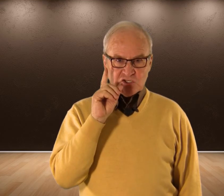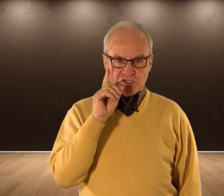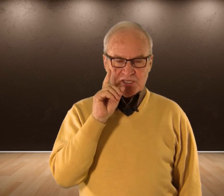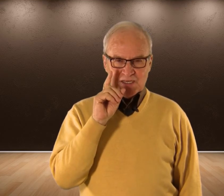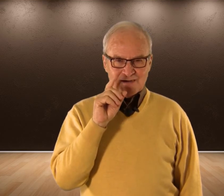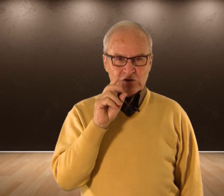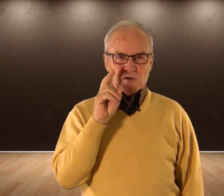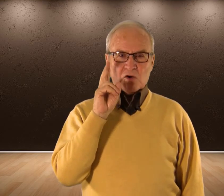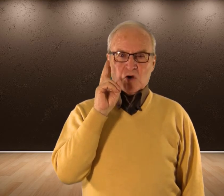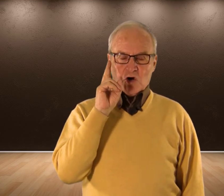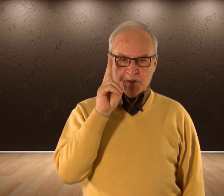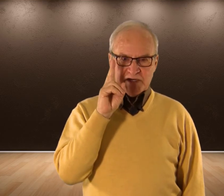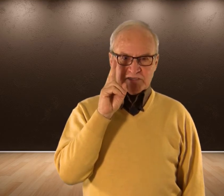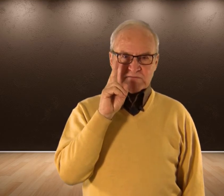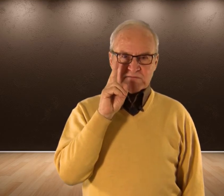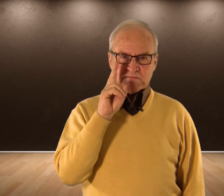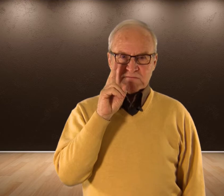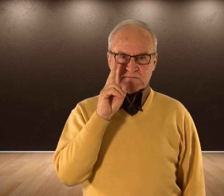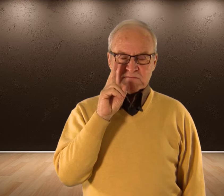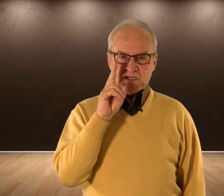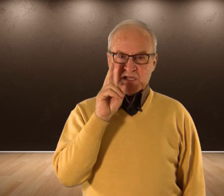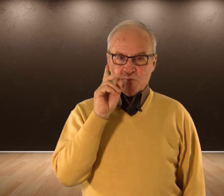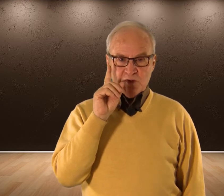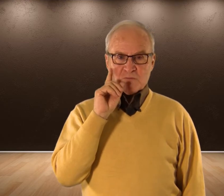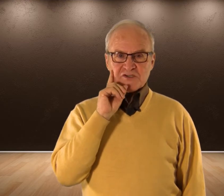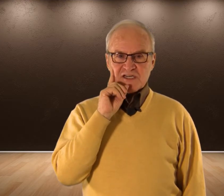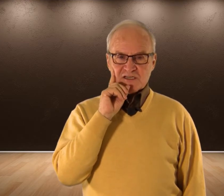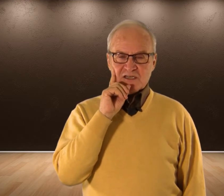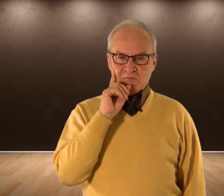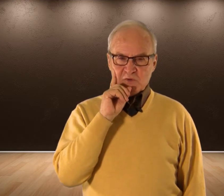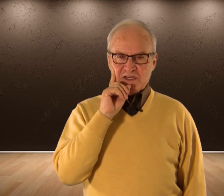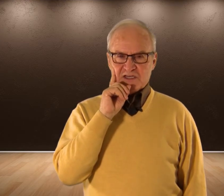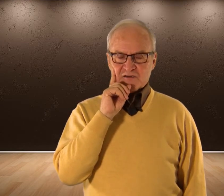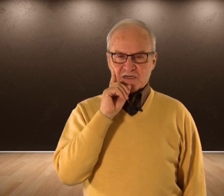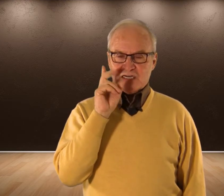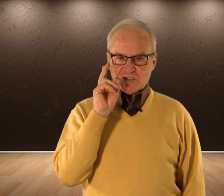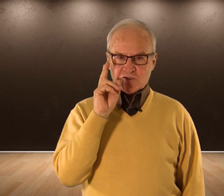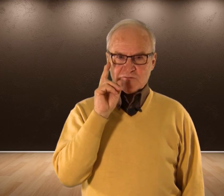dos eran jóvenes y muy hermosas y muy bellas Las dos